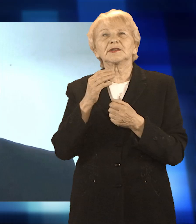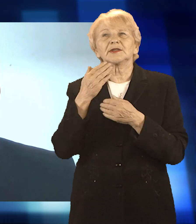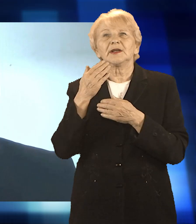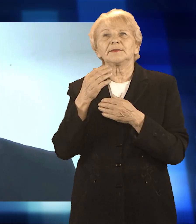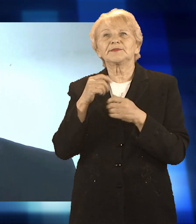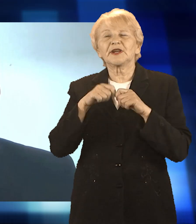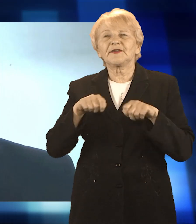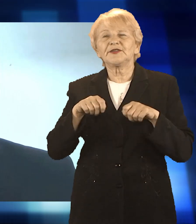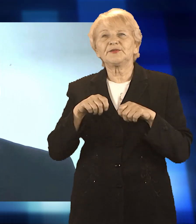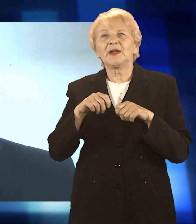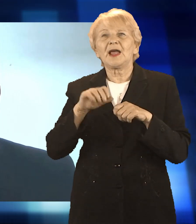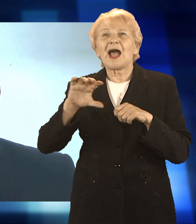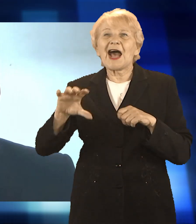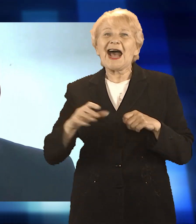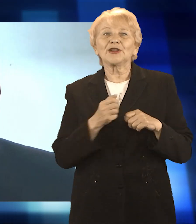to luzuje.